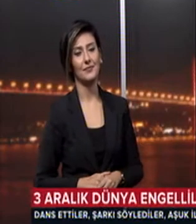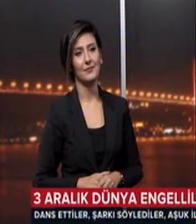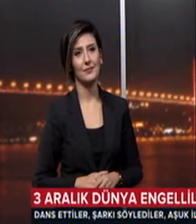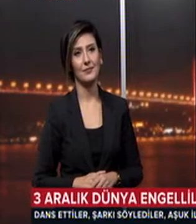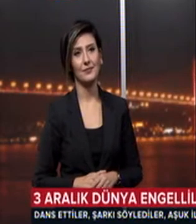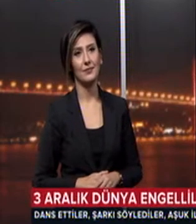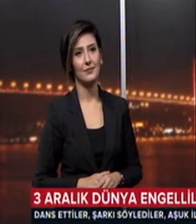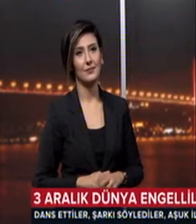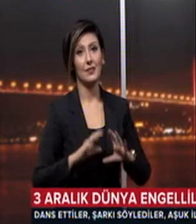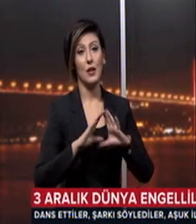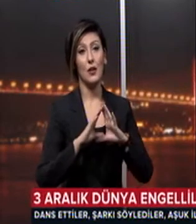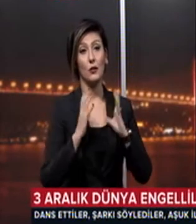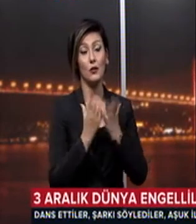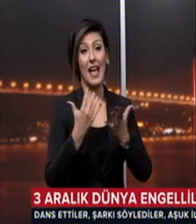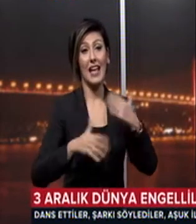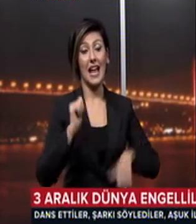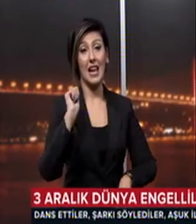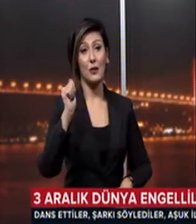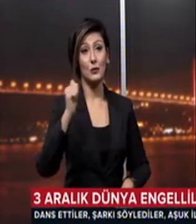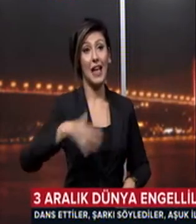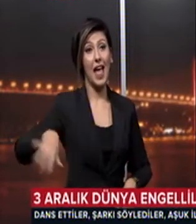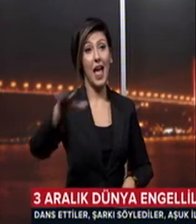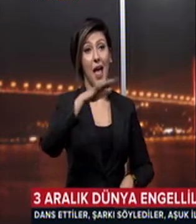Dünya Engelliler Günü Hepimize kutlu olsun